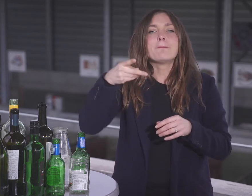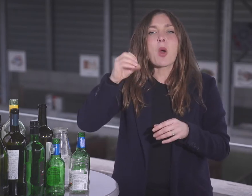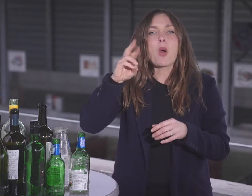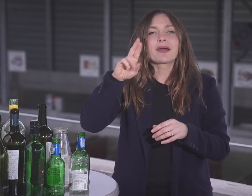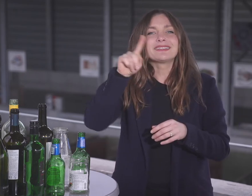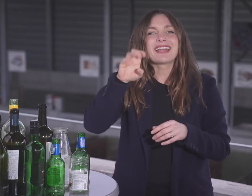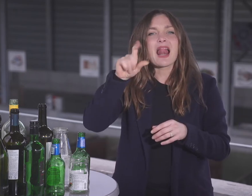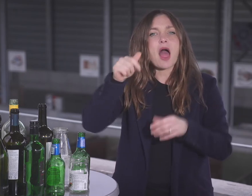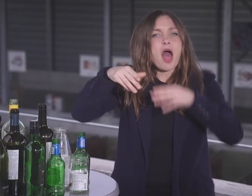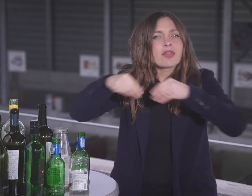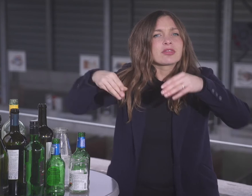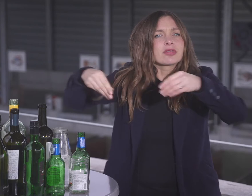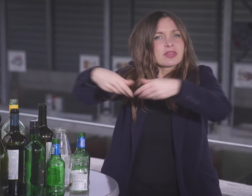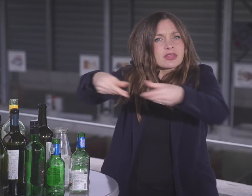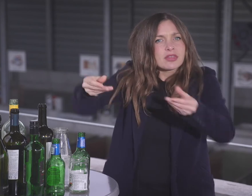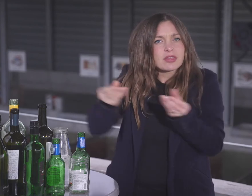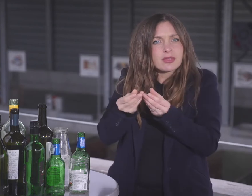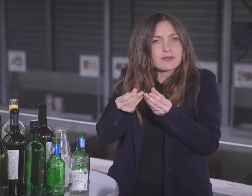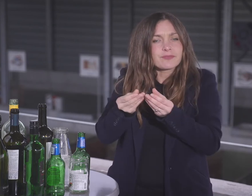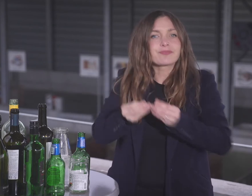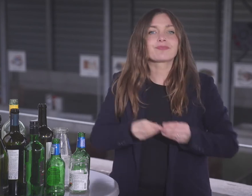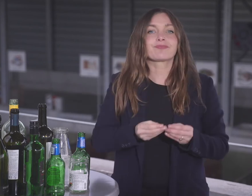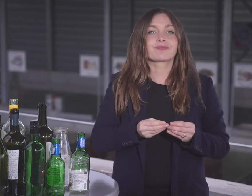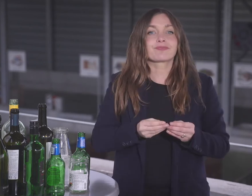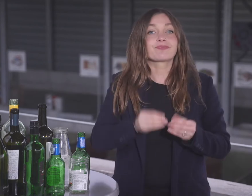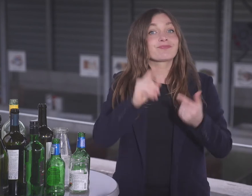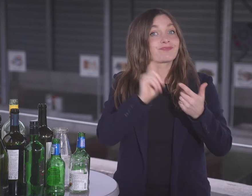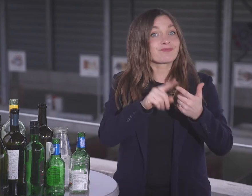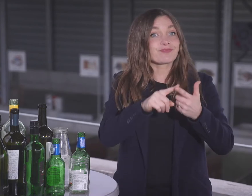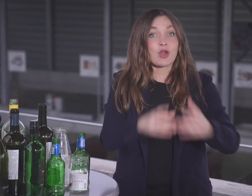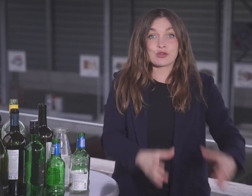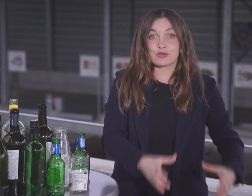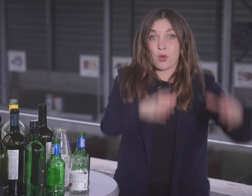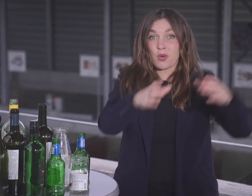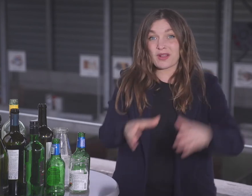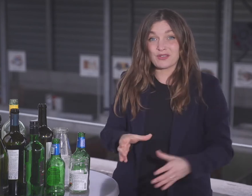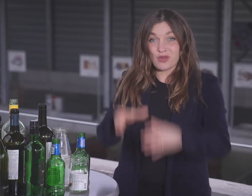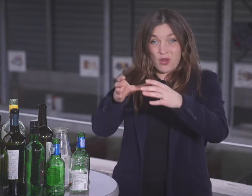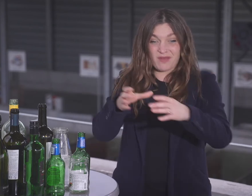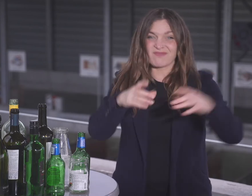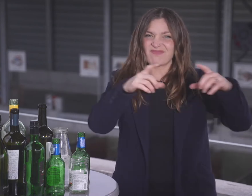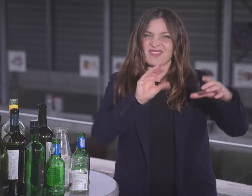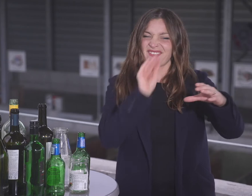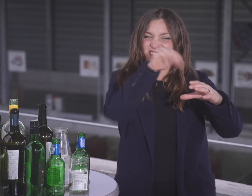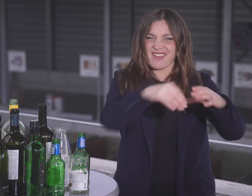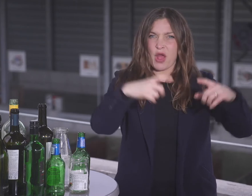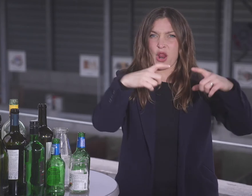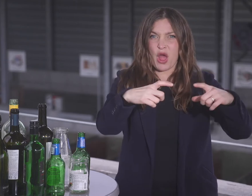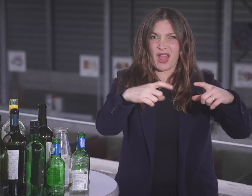Keramik, Porzellan sowie Gläser, die nicht in die Öffnung der Sammelstellen passen. Diese Sachen